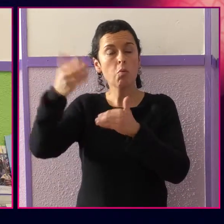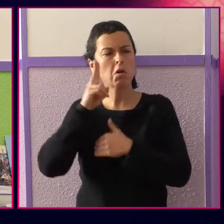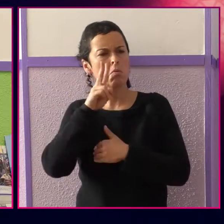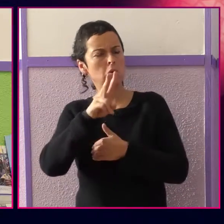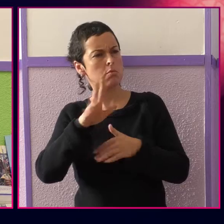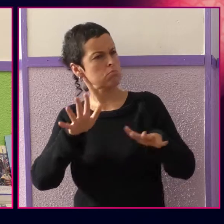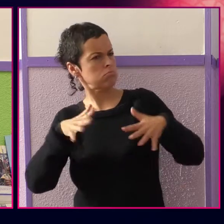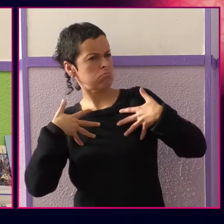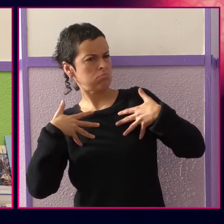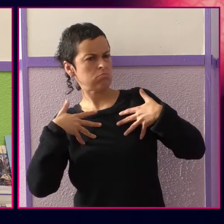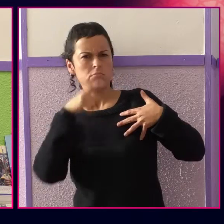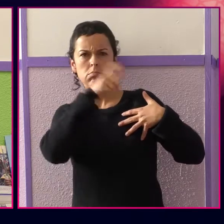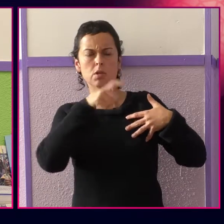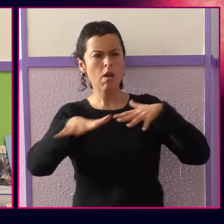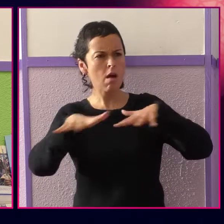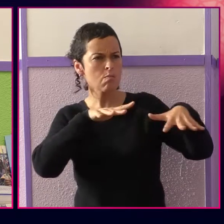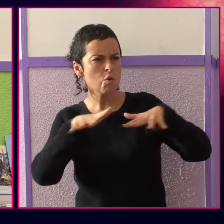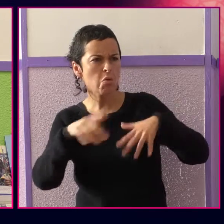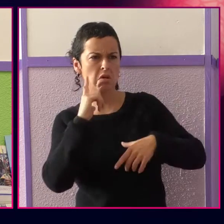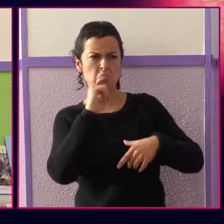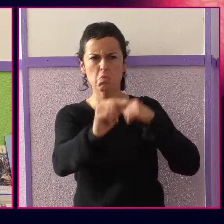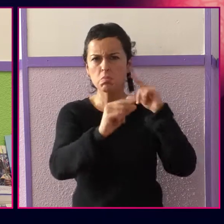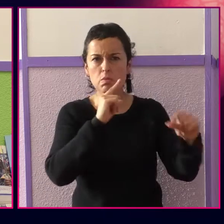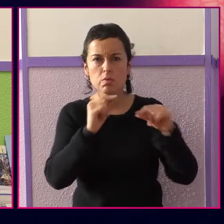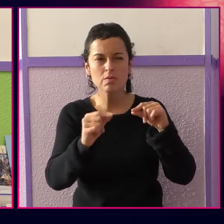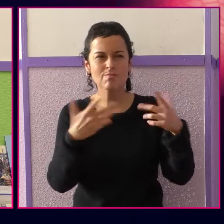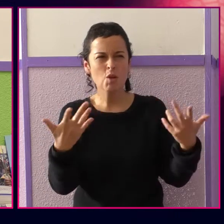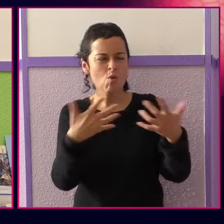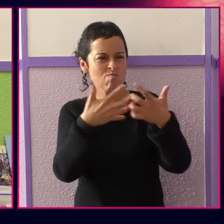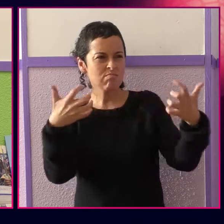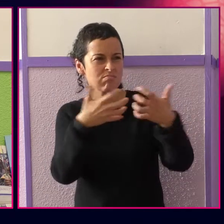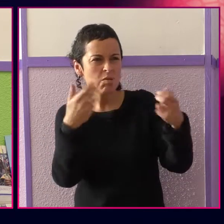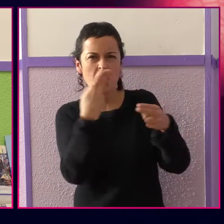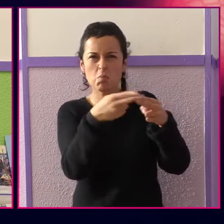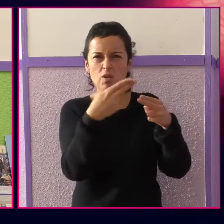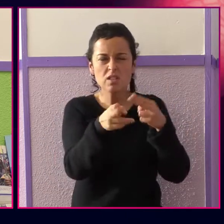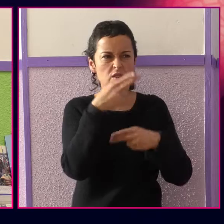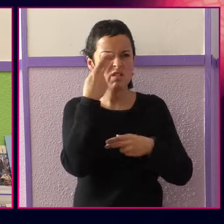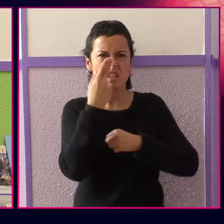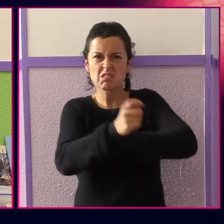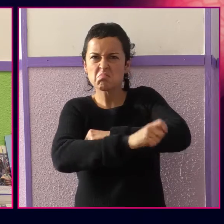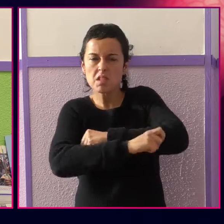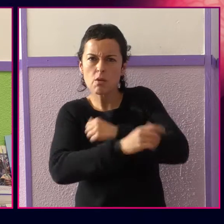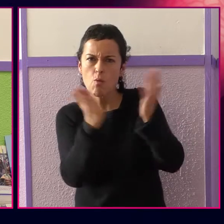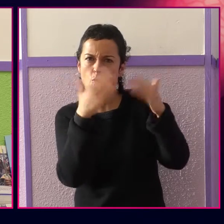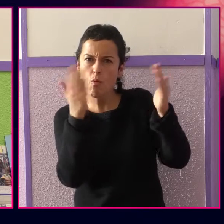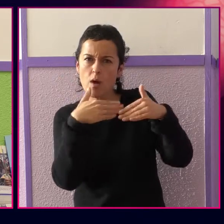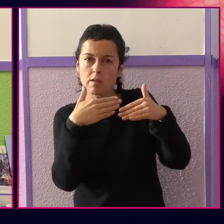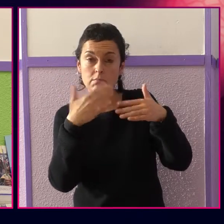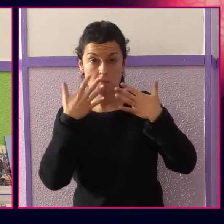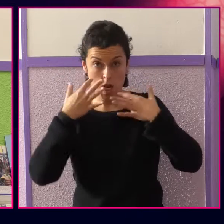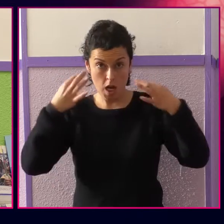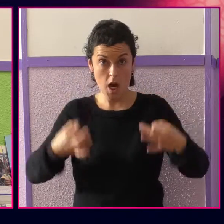Movimiento casi espontáneo que asombra al mundo por haberse puesto en marcha sin esperar ni responder a grandes consignas políticas